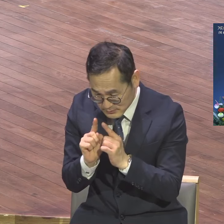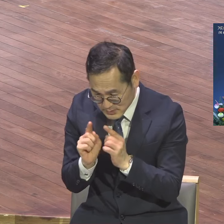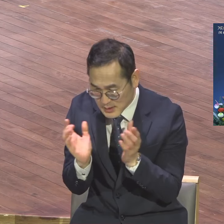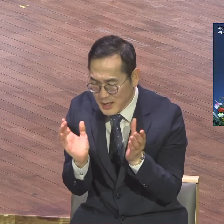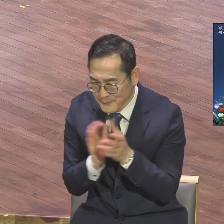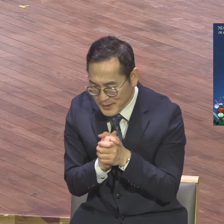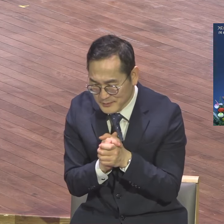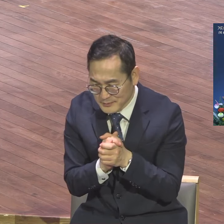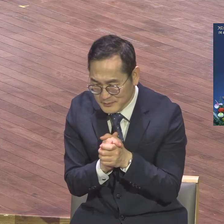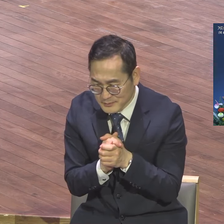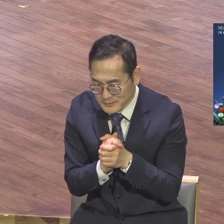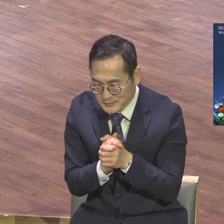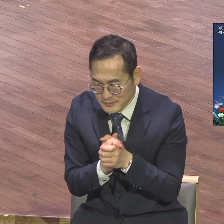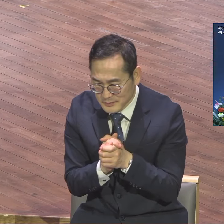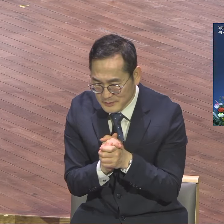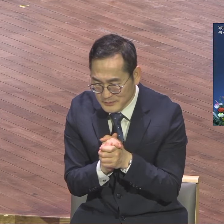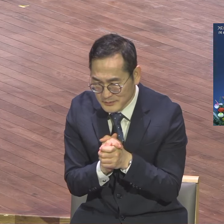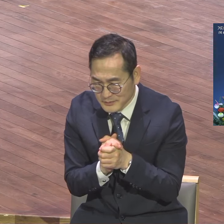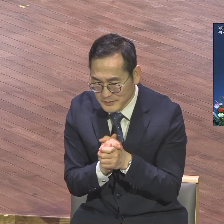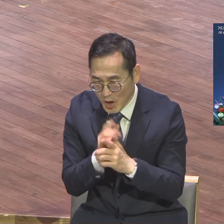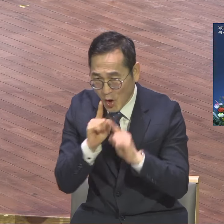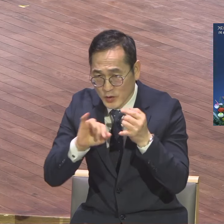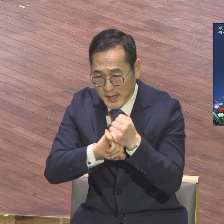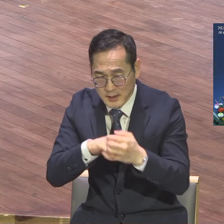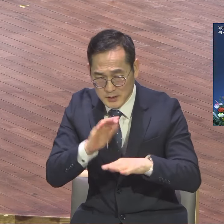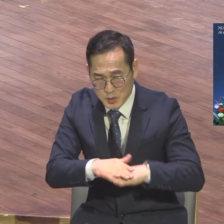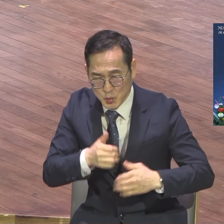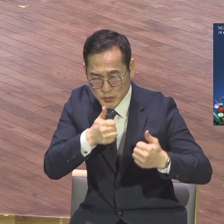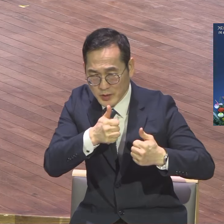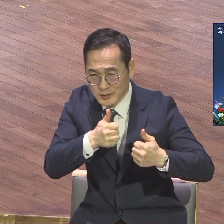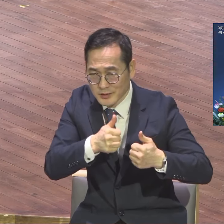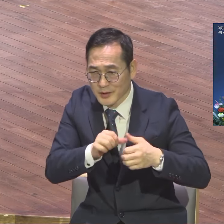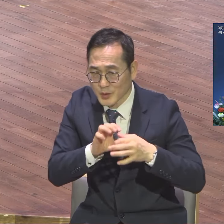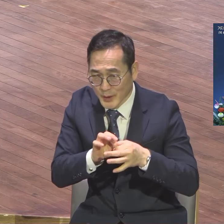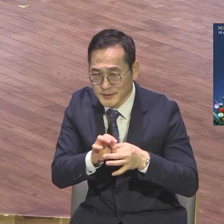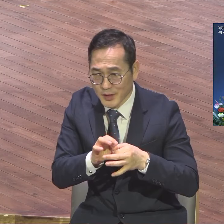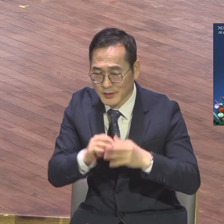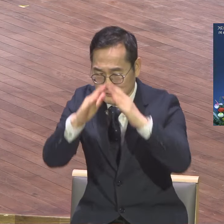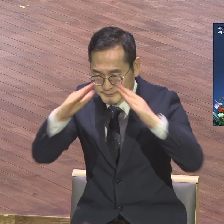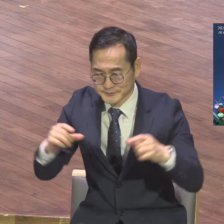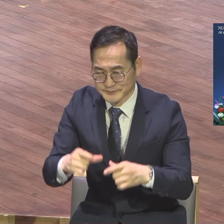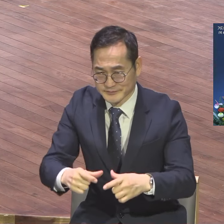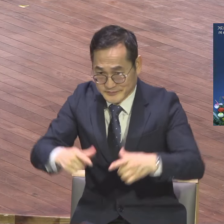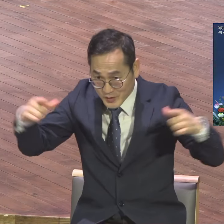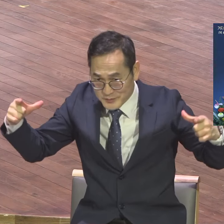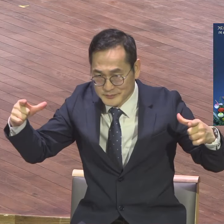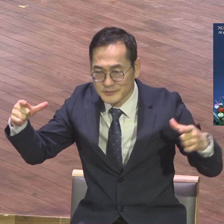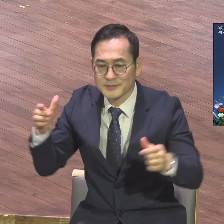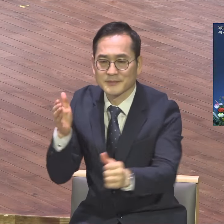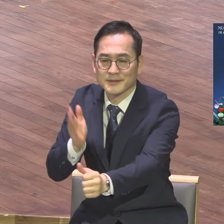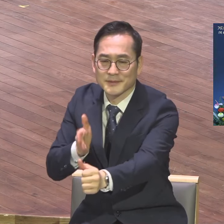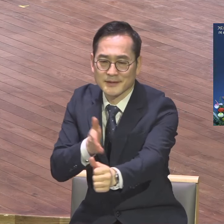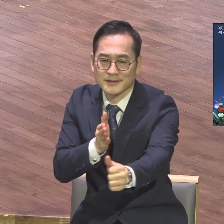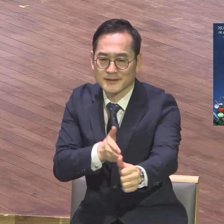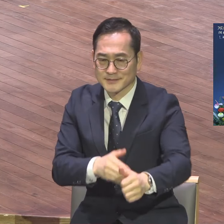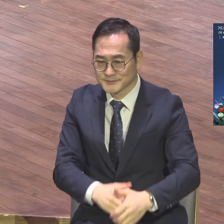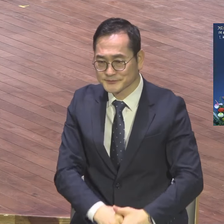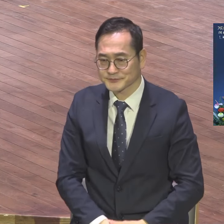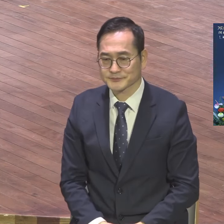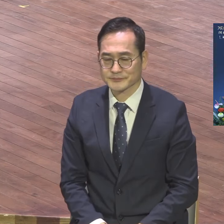넓혀지는 응답을 체험하는 2014 한해 되기를 지혜므로 축복합니다. 첫째로 복음의 생명력으로